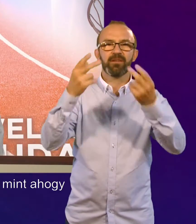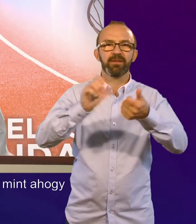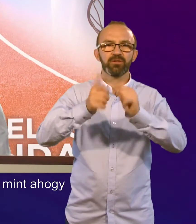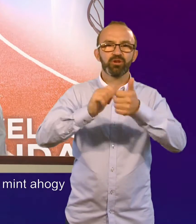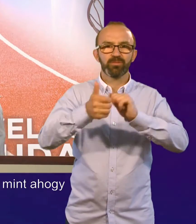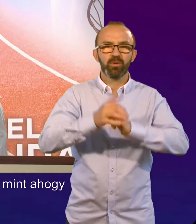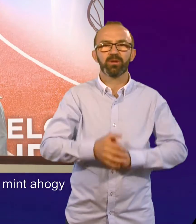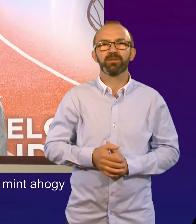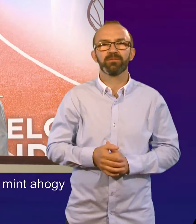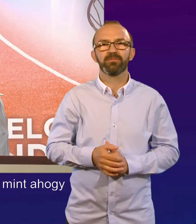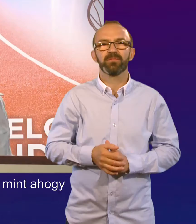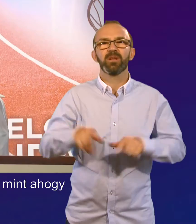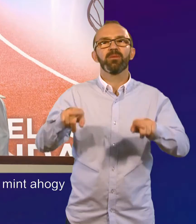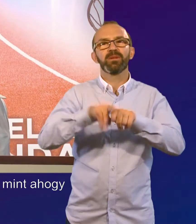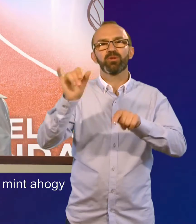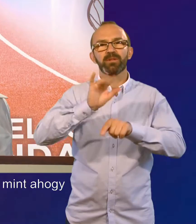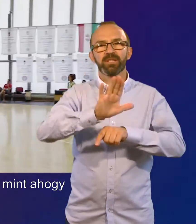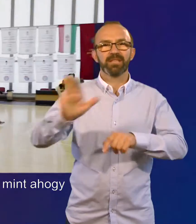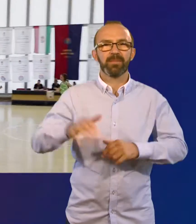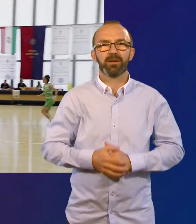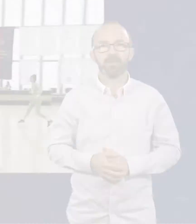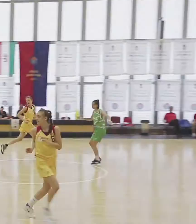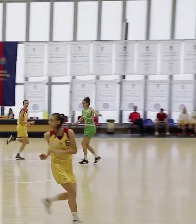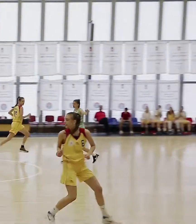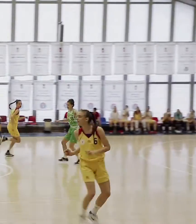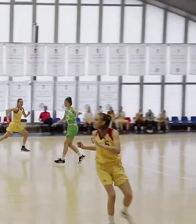kiemelten fontos, hogy sport, mint ahogy Budapest számára ad.